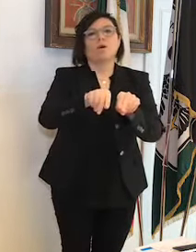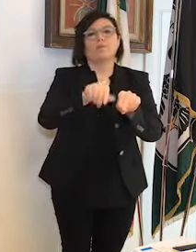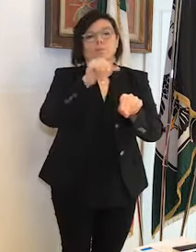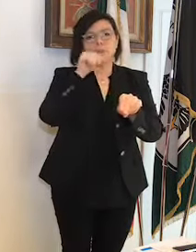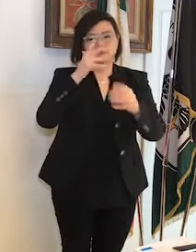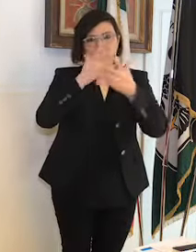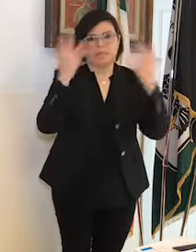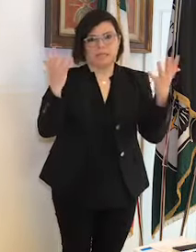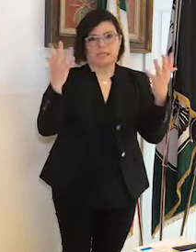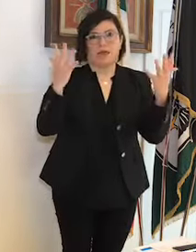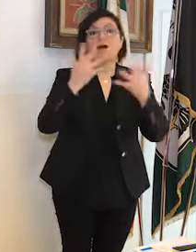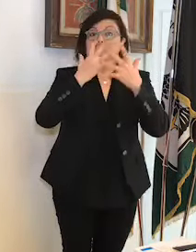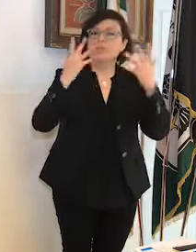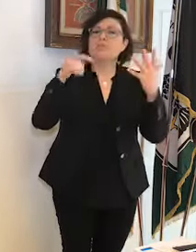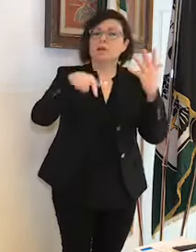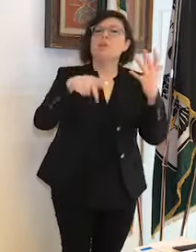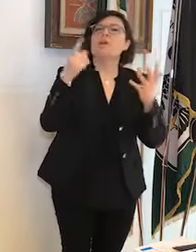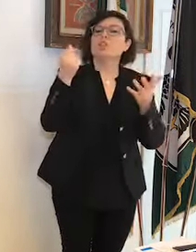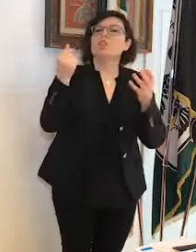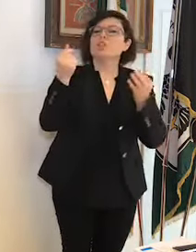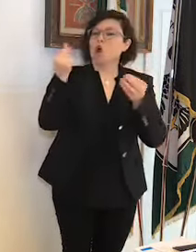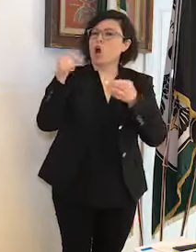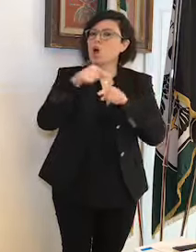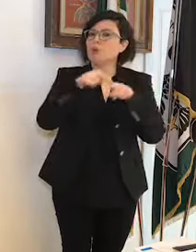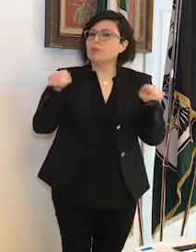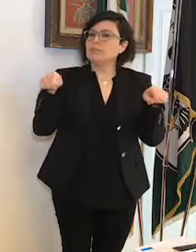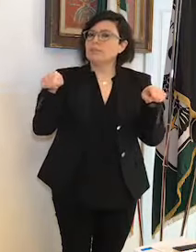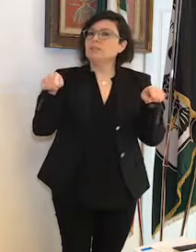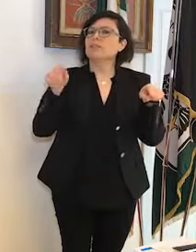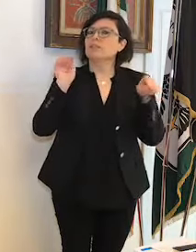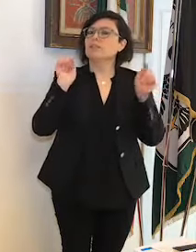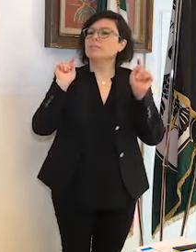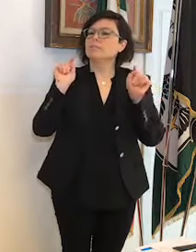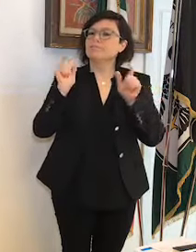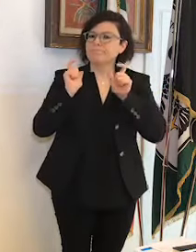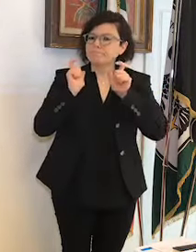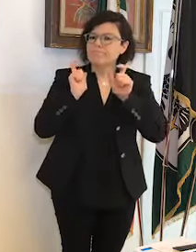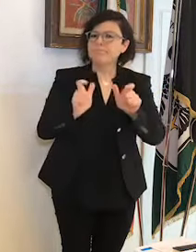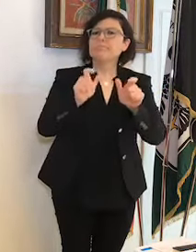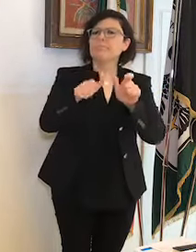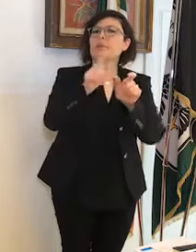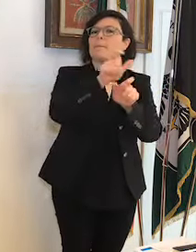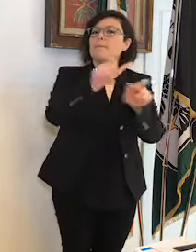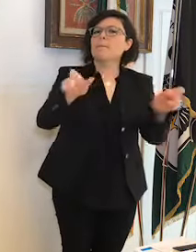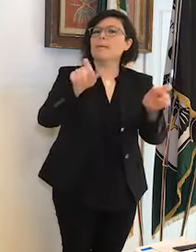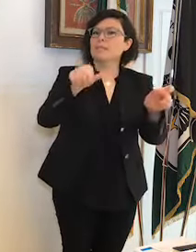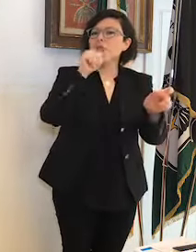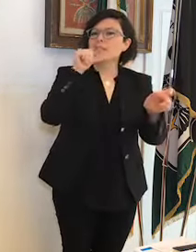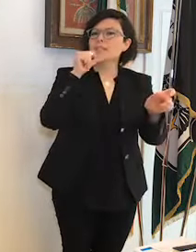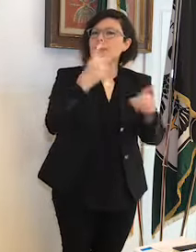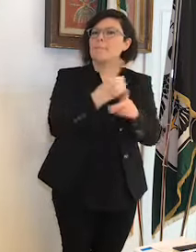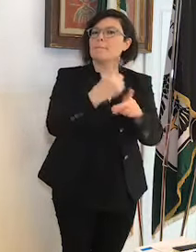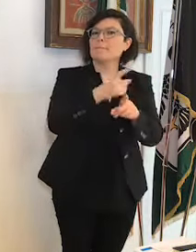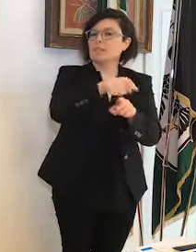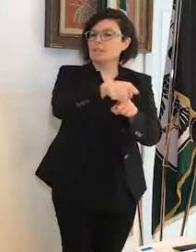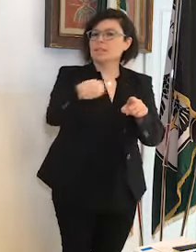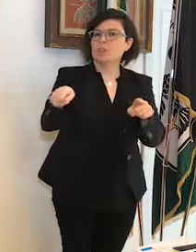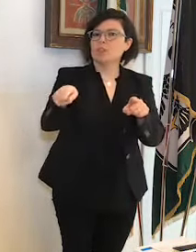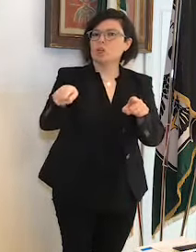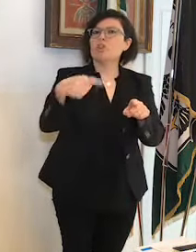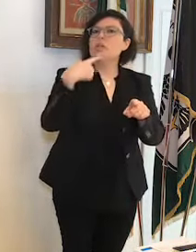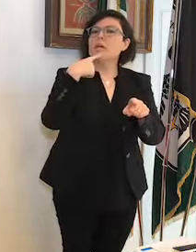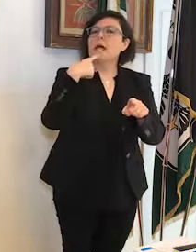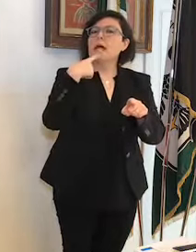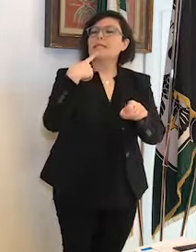questi soldi vadano effettivamente a persone bisognose, cioè a coloro che a